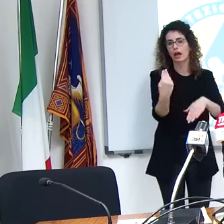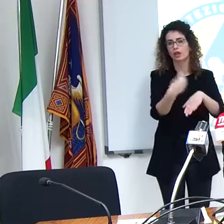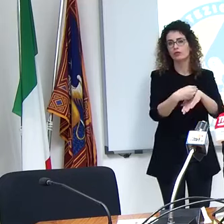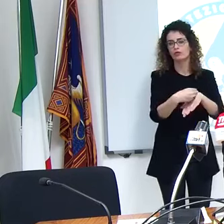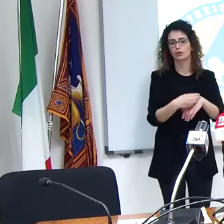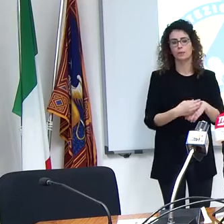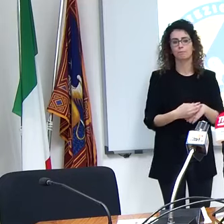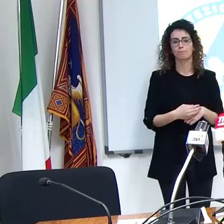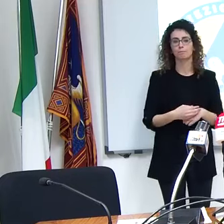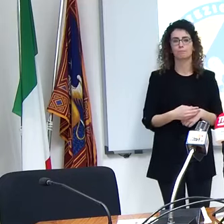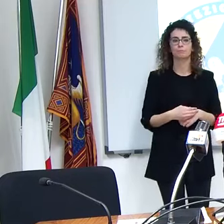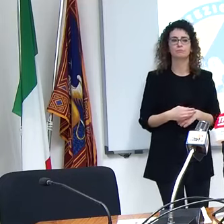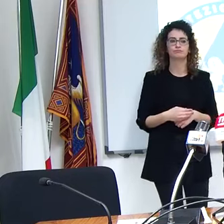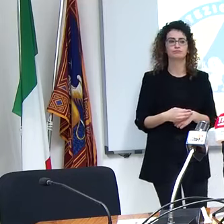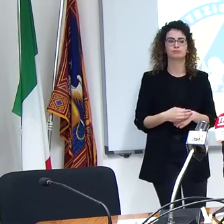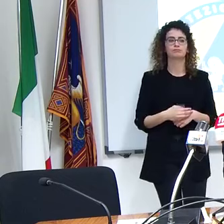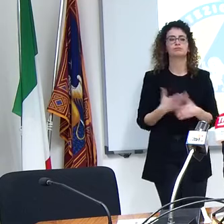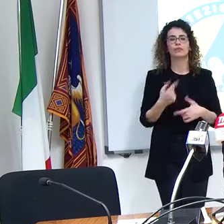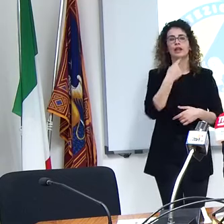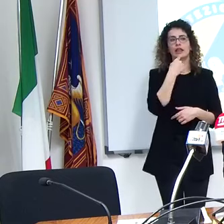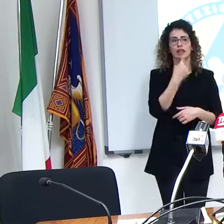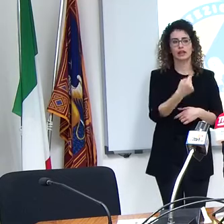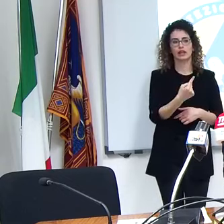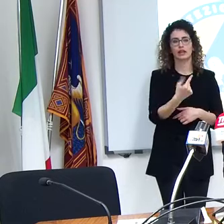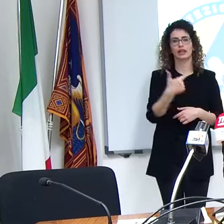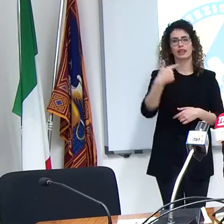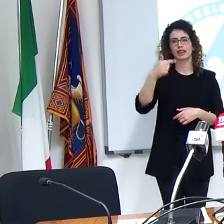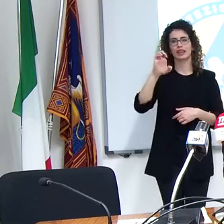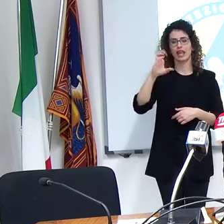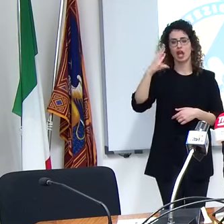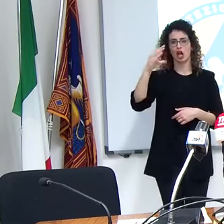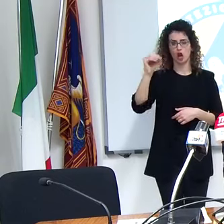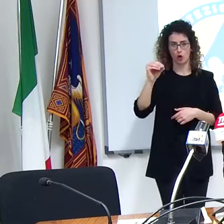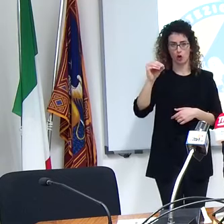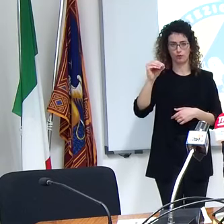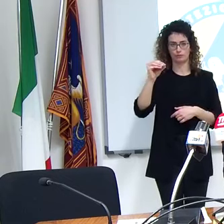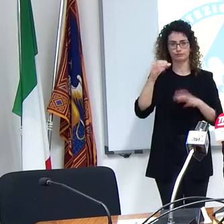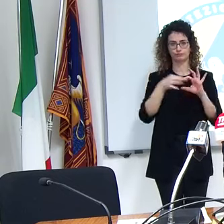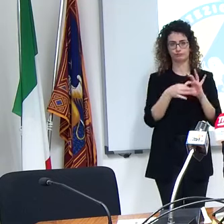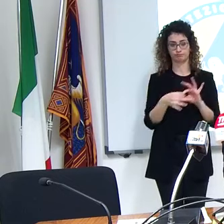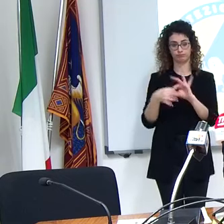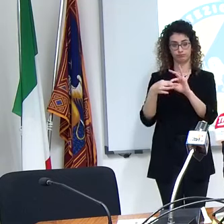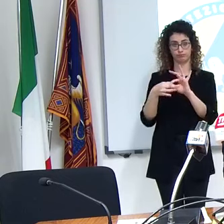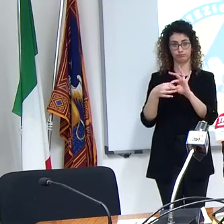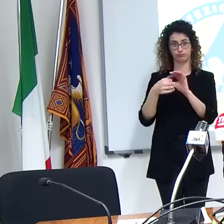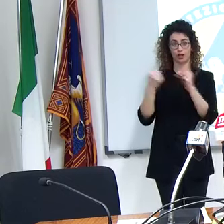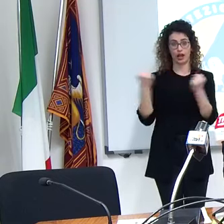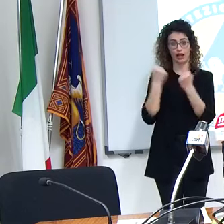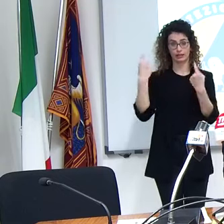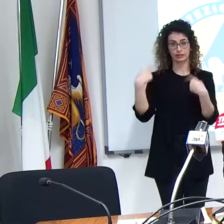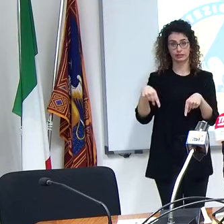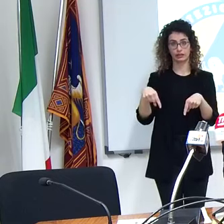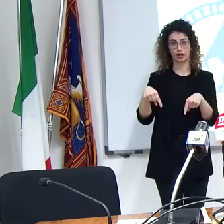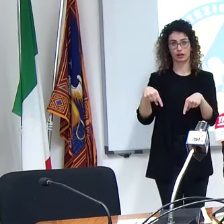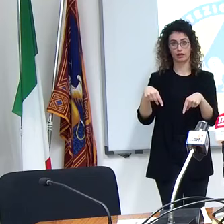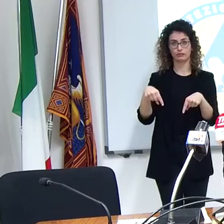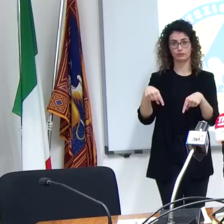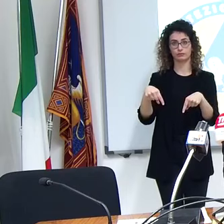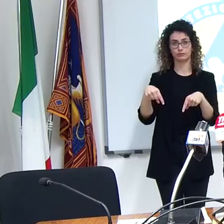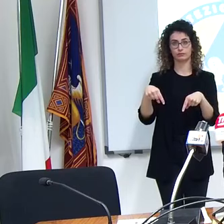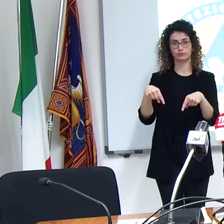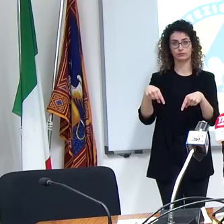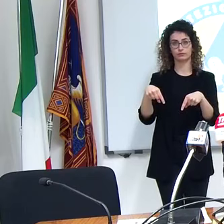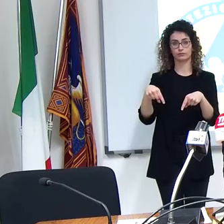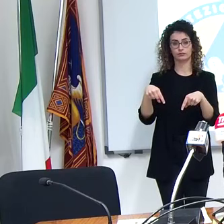ecco giustamente parlava della teco la teco ecco in relazione a questo tipo di attività anche